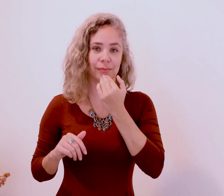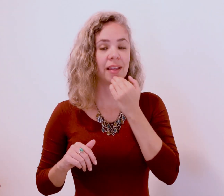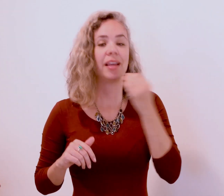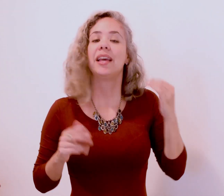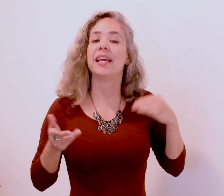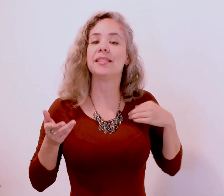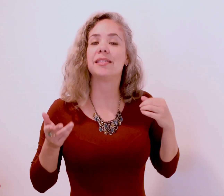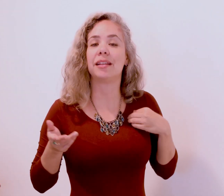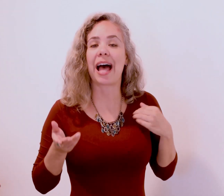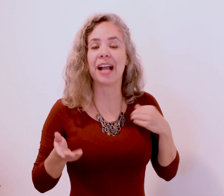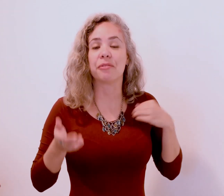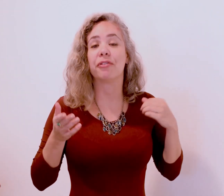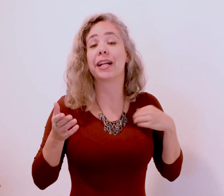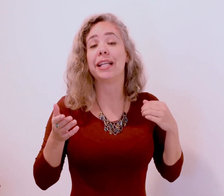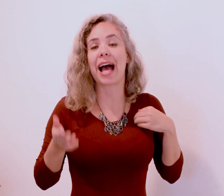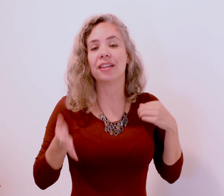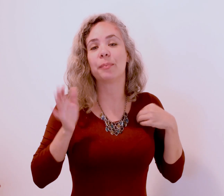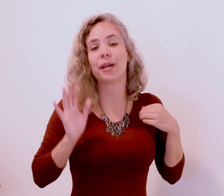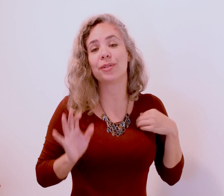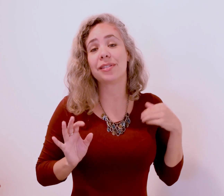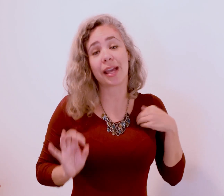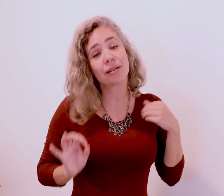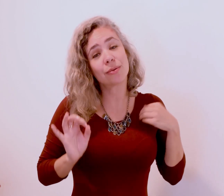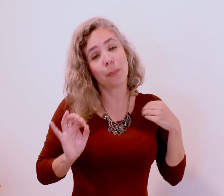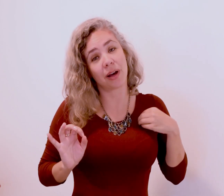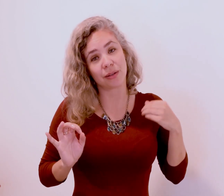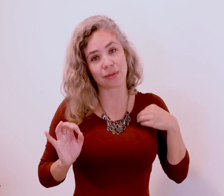Esse cenário foi criado pelos seres humanos